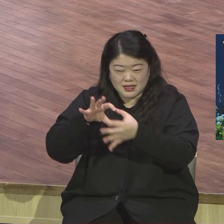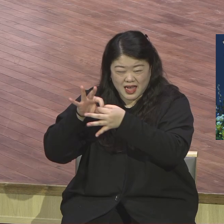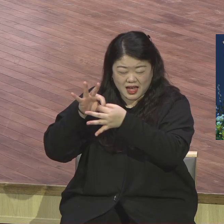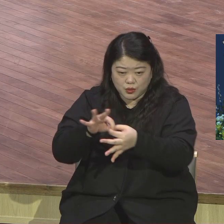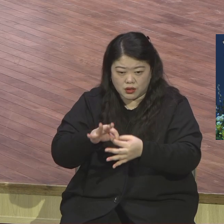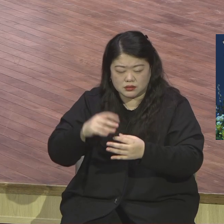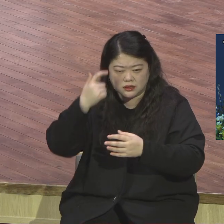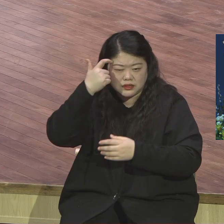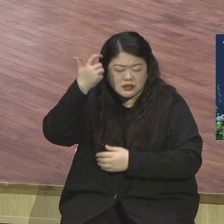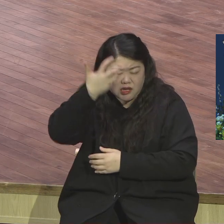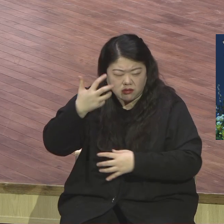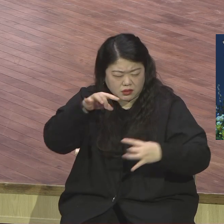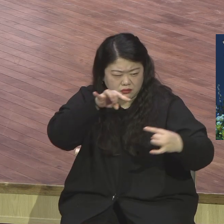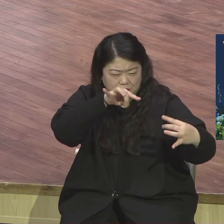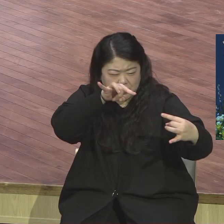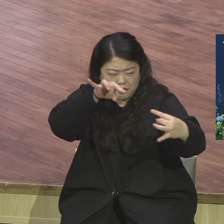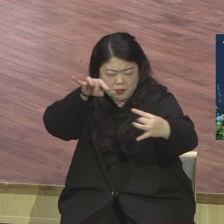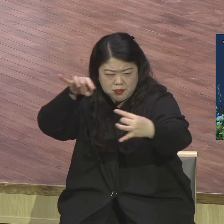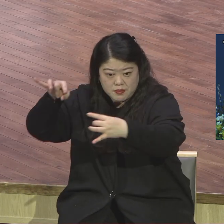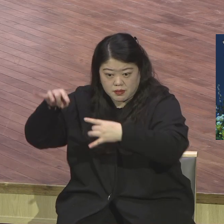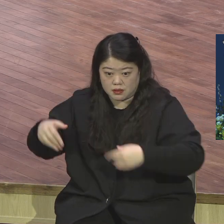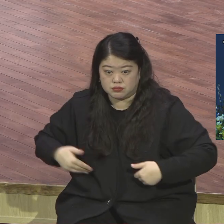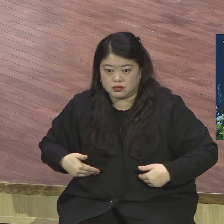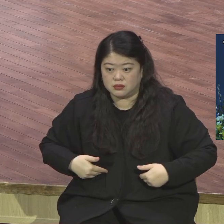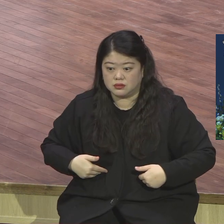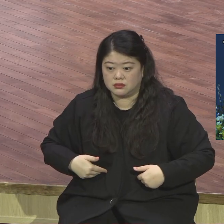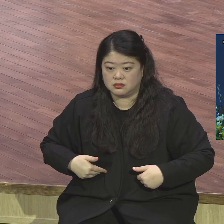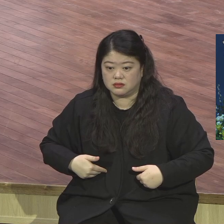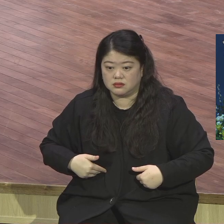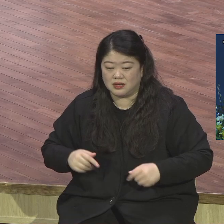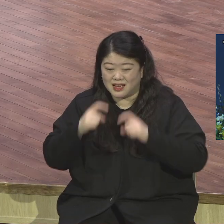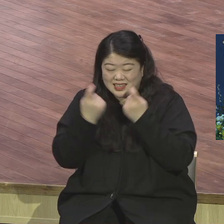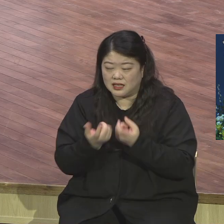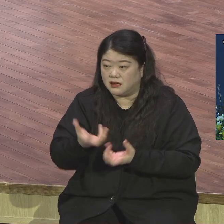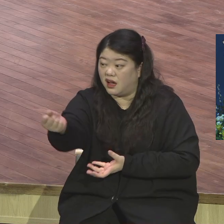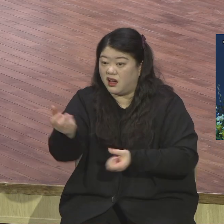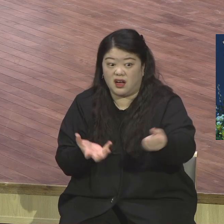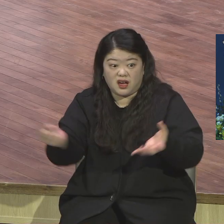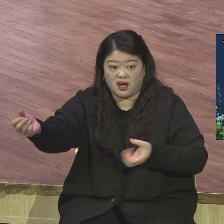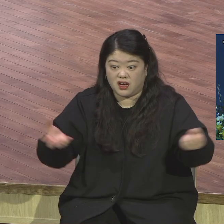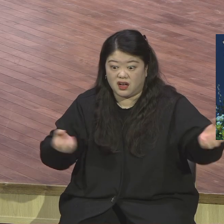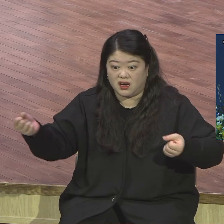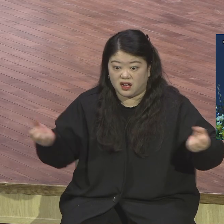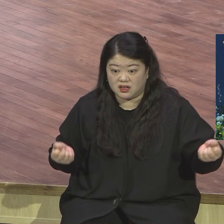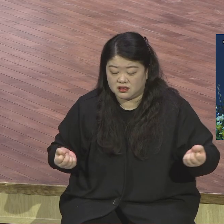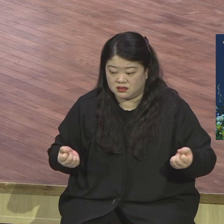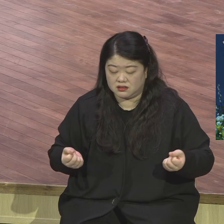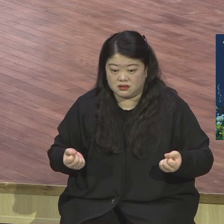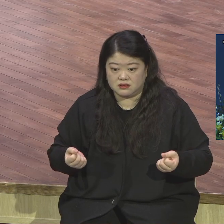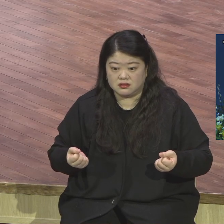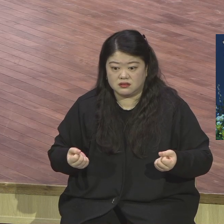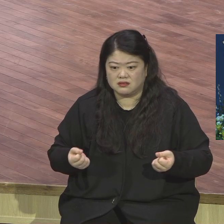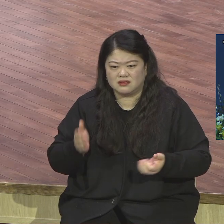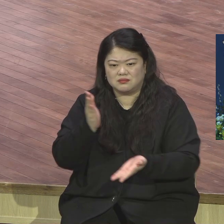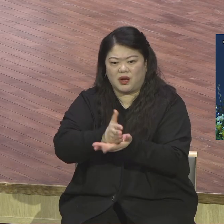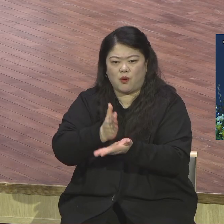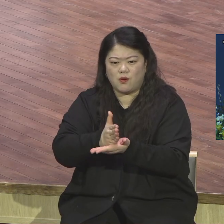나가는 플랫폼 우리의 후대의 랩런트들이 플랫폼이 그야말로 마음껏 그들이 미래를 펼쳐나갈 수 있는